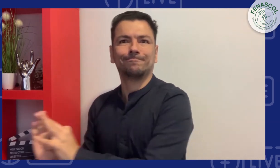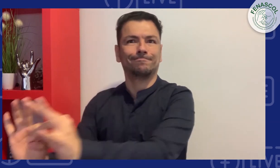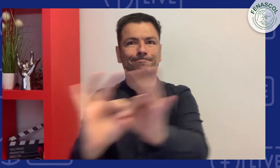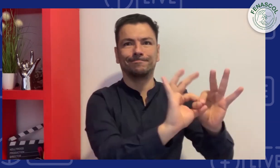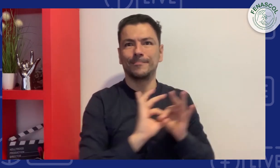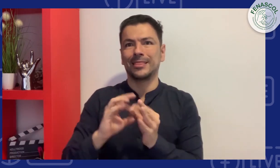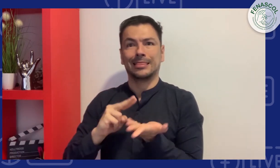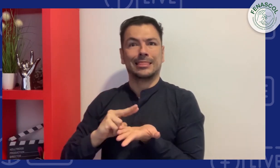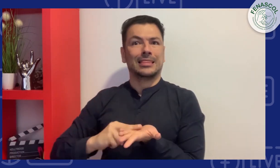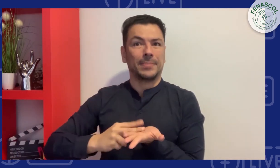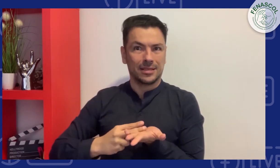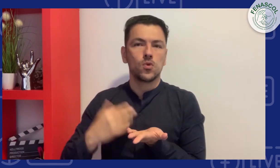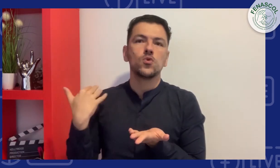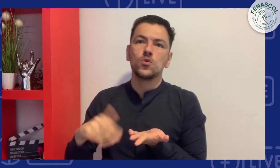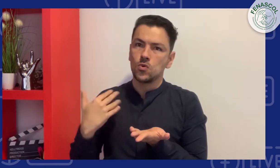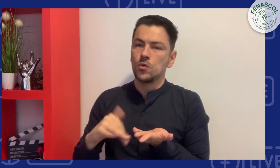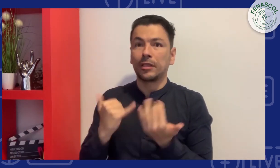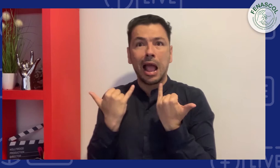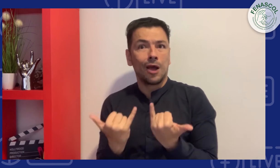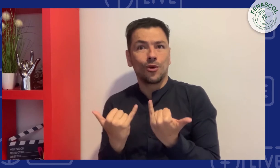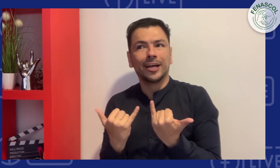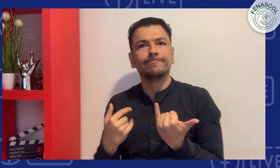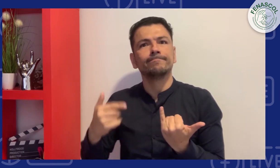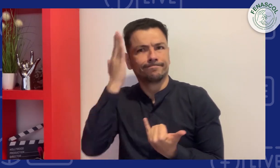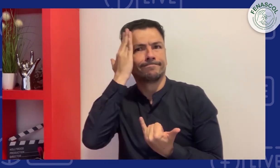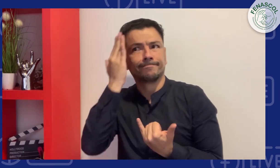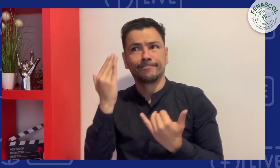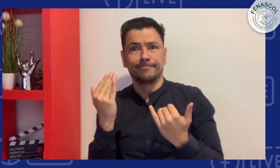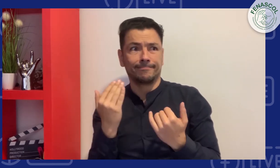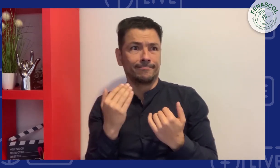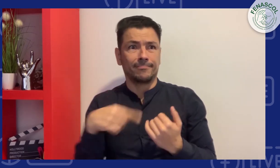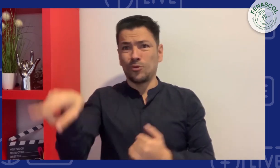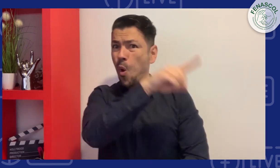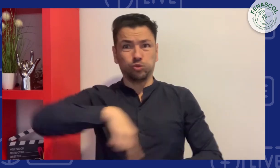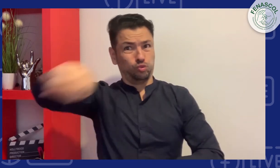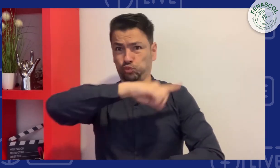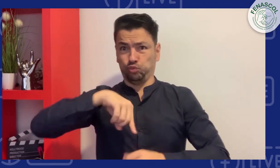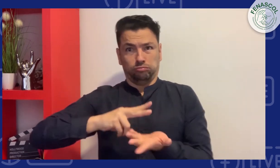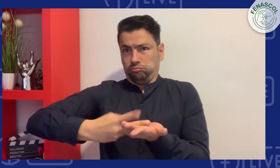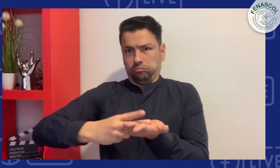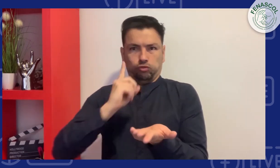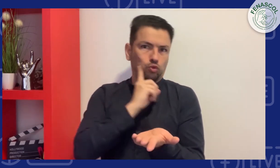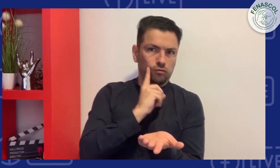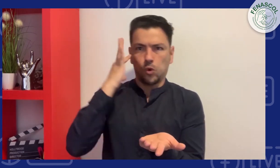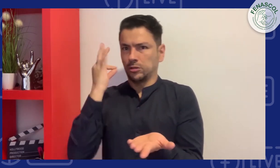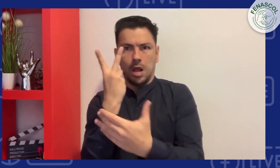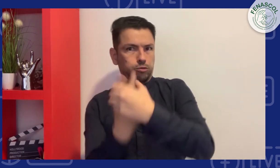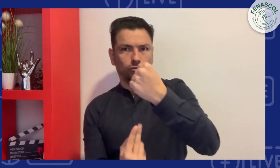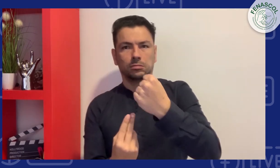y profesionalización de la misma. Como ustedes saben, tanto intérpretes sordos como intérpretes